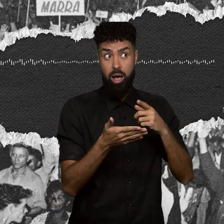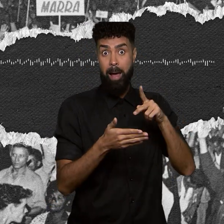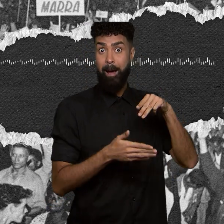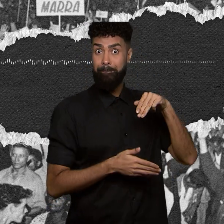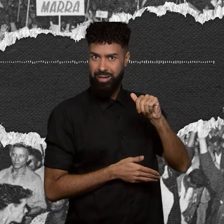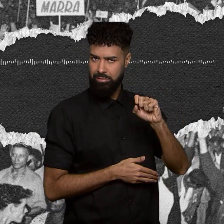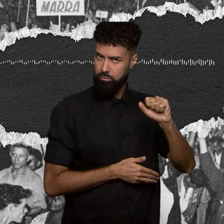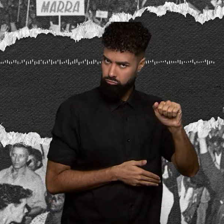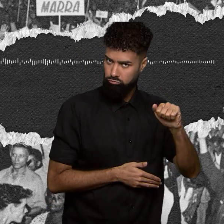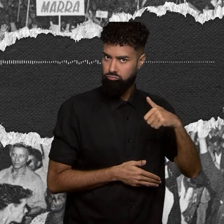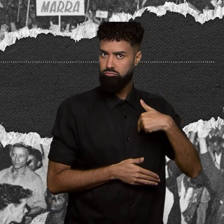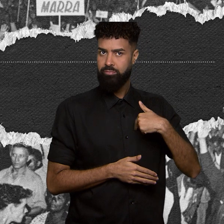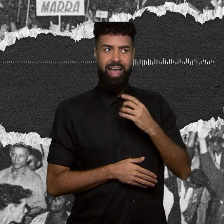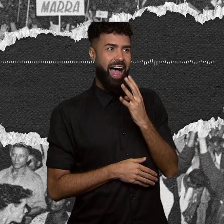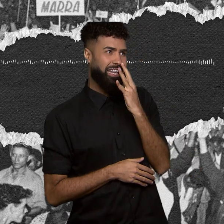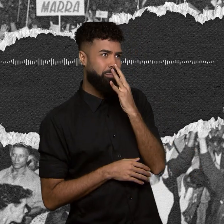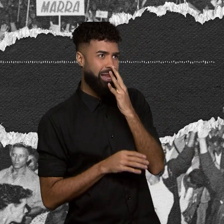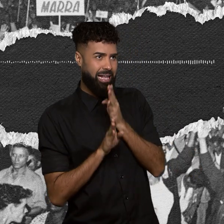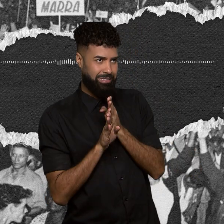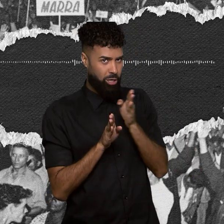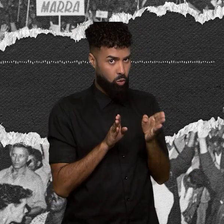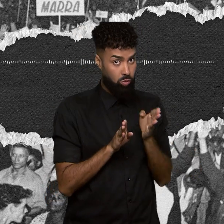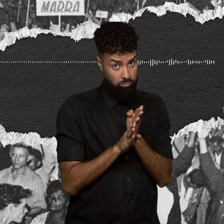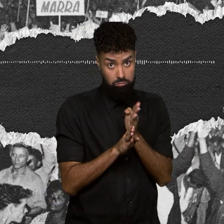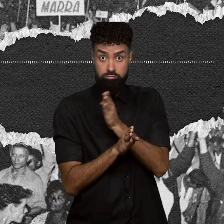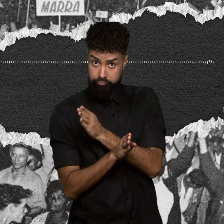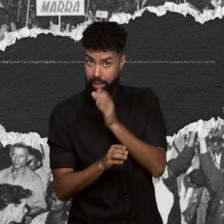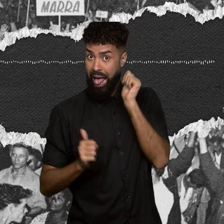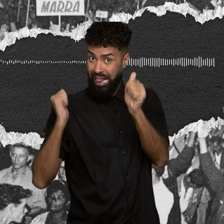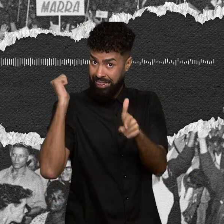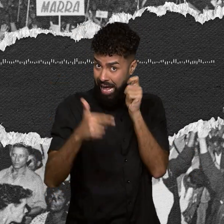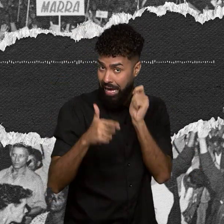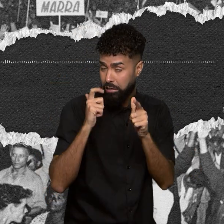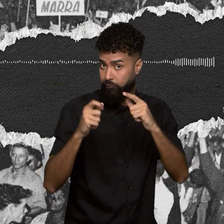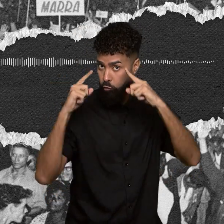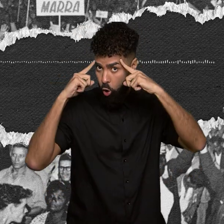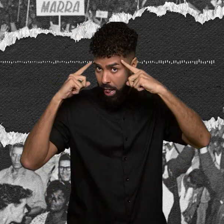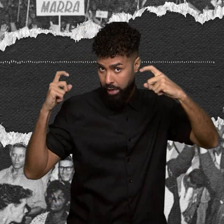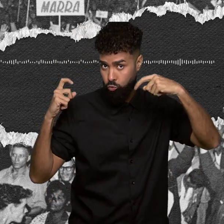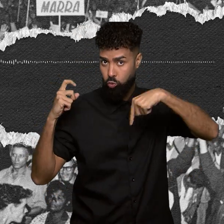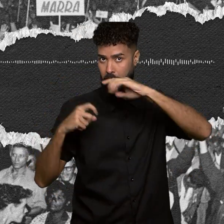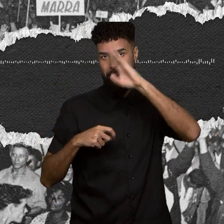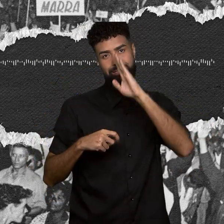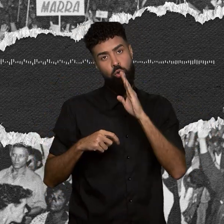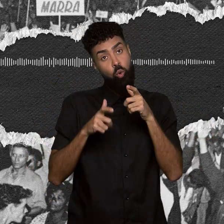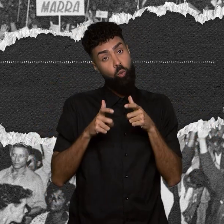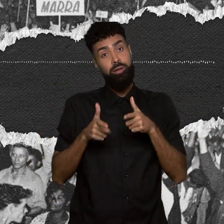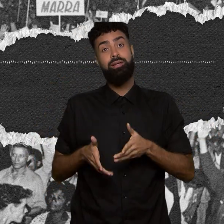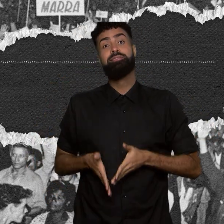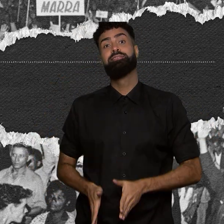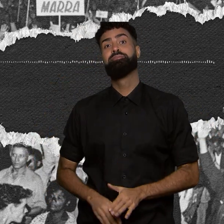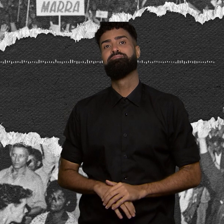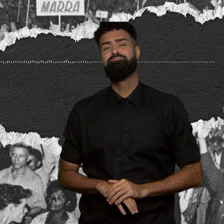ataques virulentos ainda hoje aqui no Brasil, seu país natal. Eu comecei a perceber uma coisa que eu hoje digo,